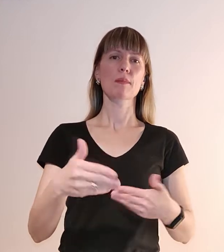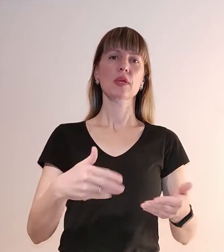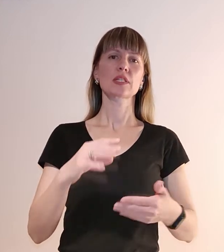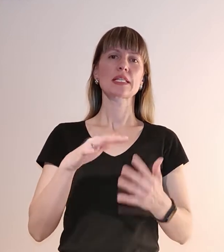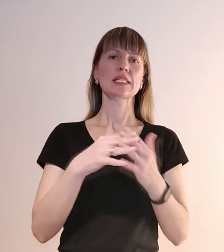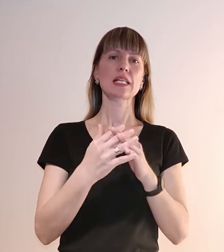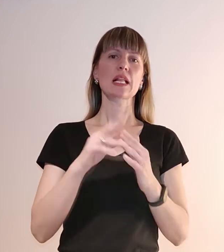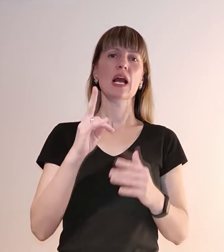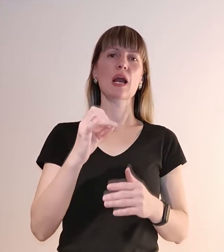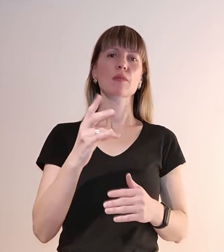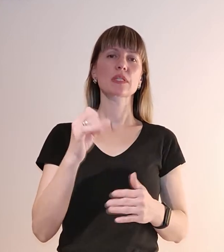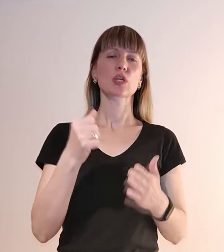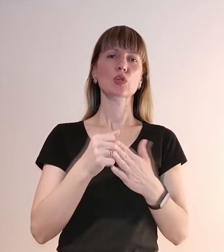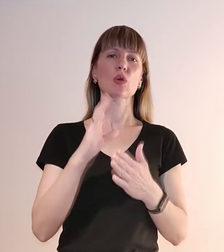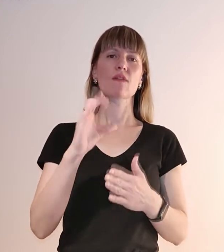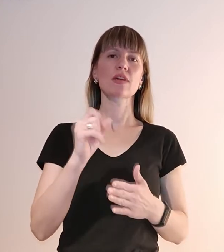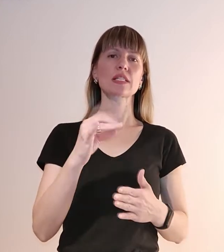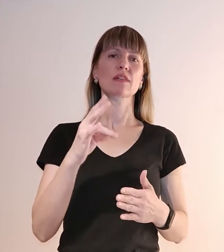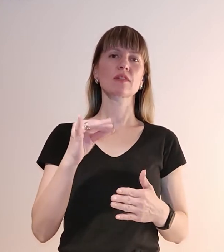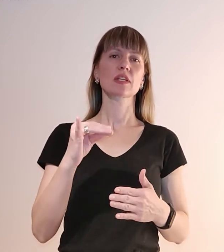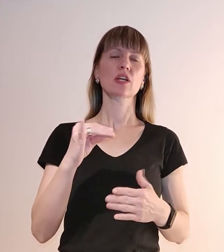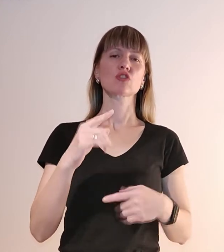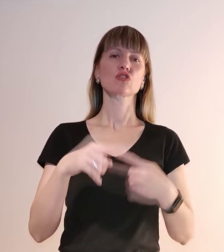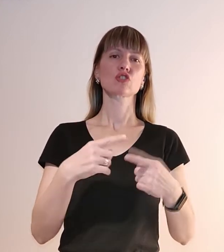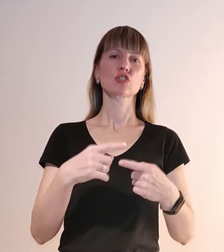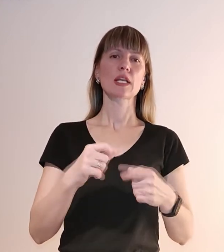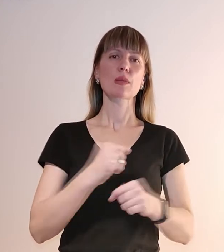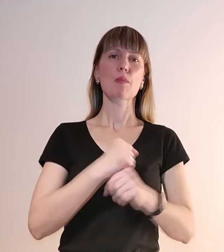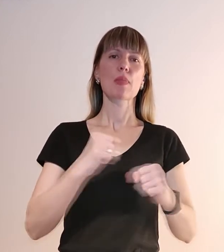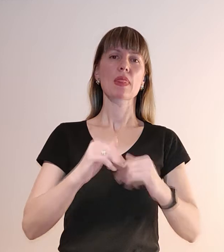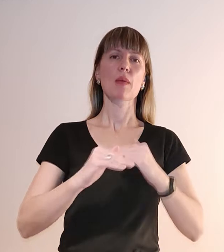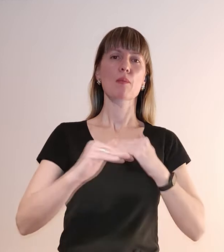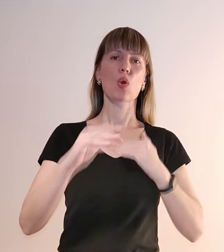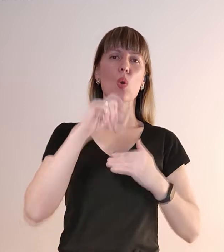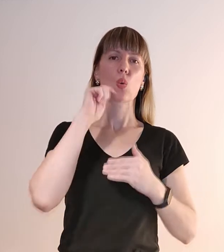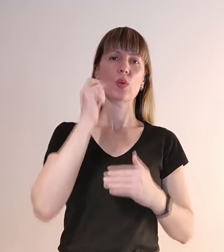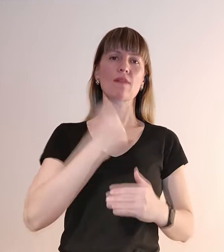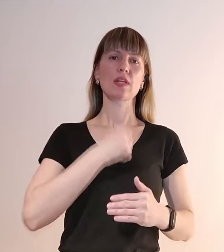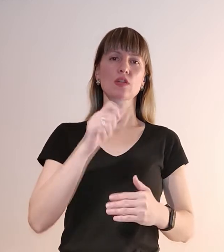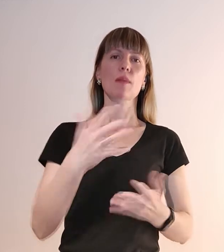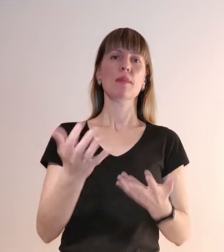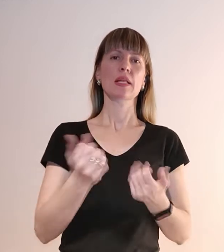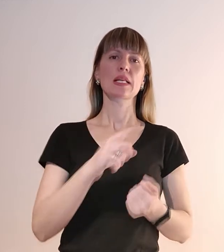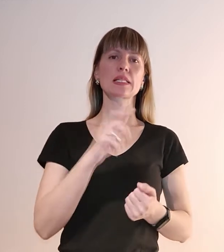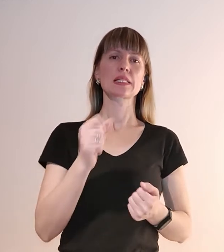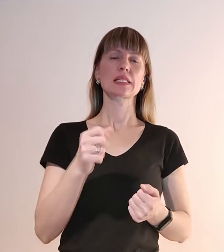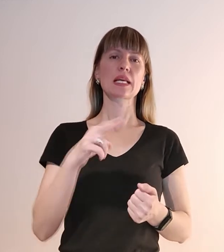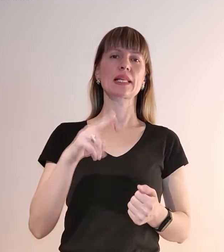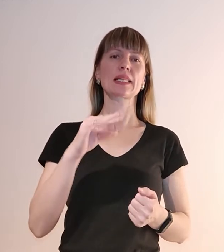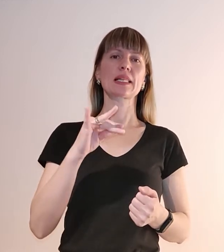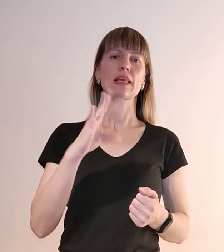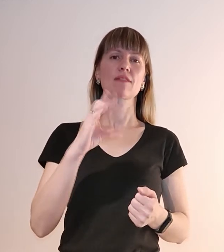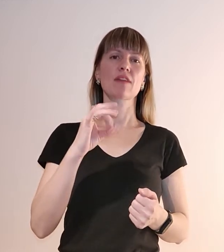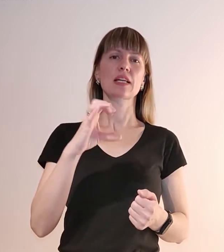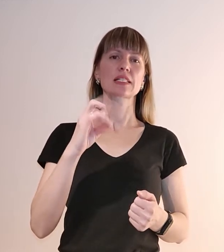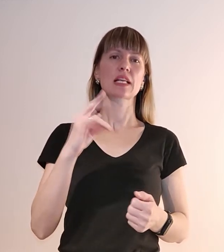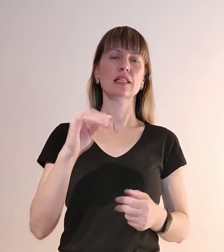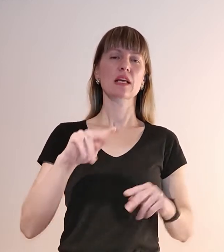Кам'янське до Васильівки через Мівне поле. Українські військові прийняли його за диверсанта та затримали до з